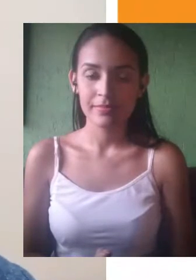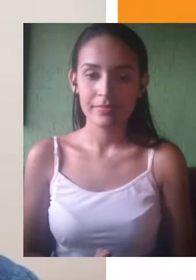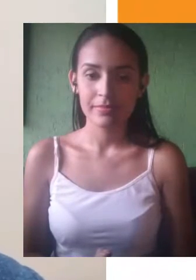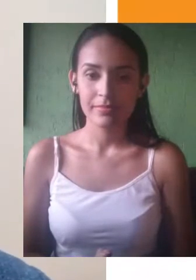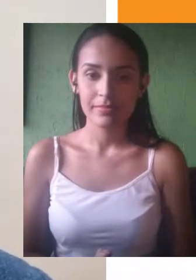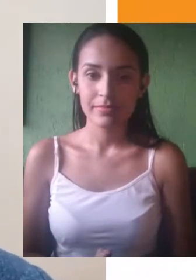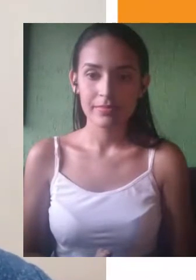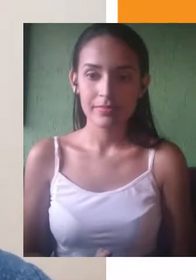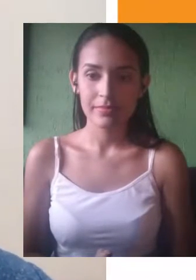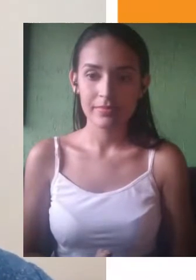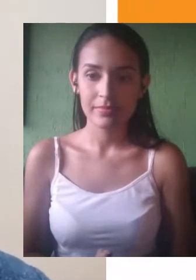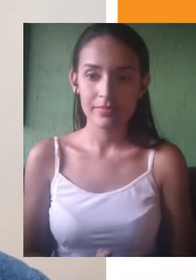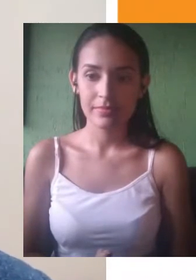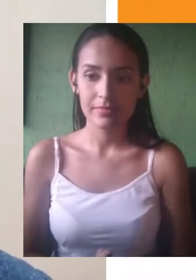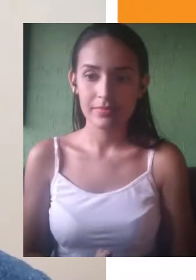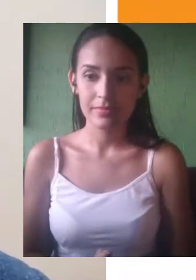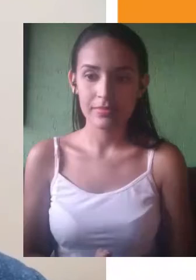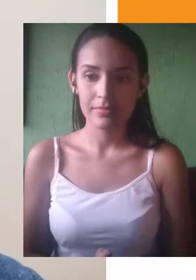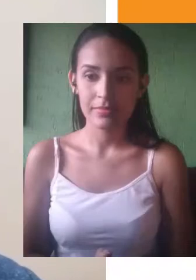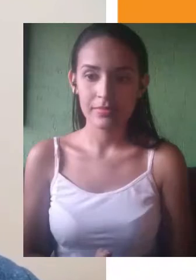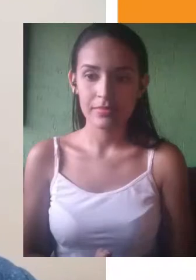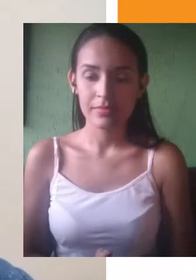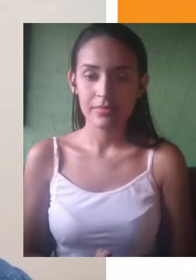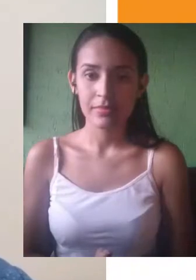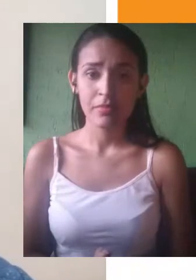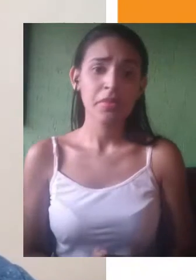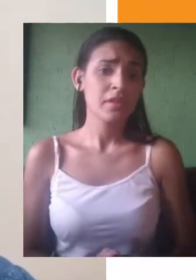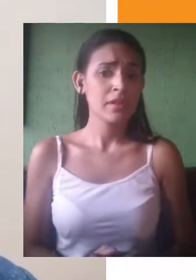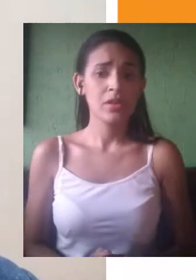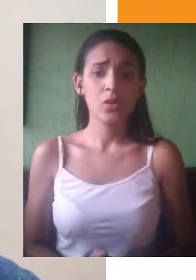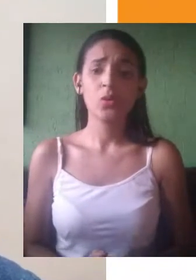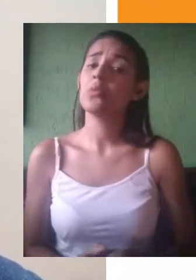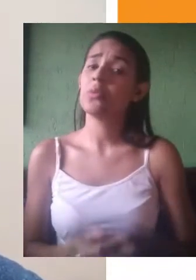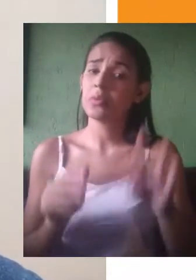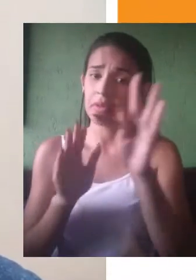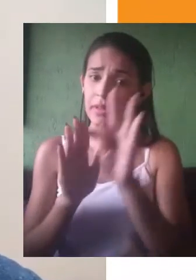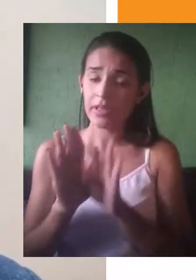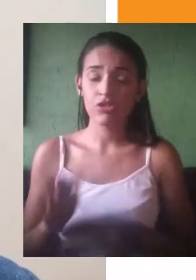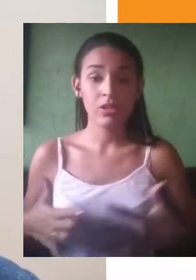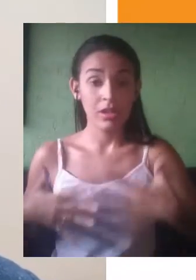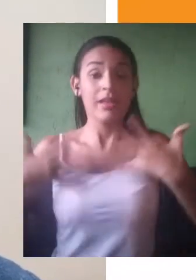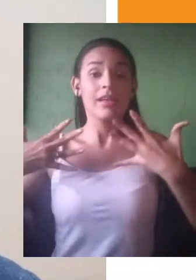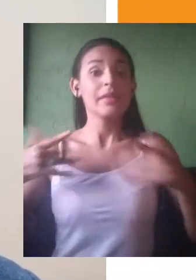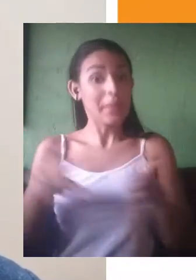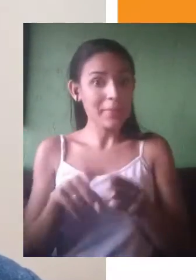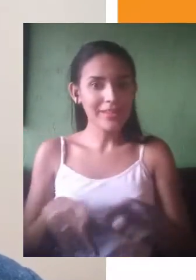segunda função dos textos motivadores é propriamente motivar, nos dar ideias, nos ajudar a mobilizar